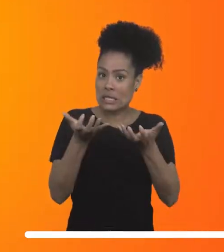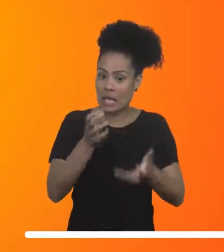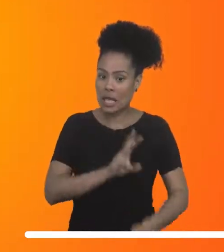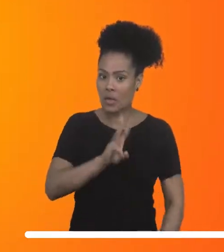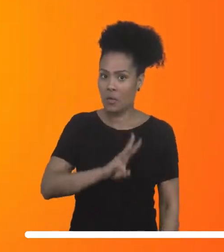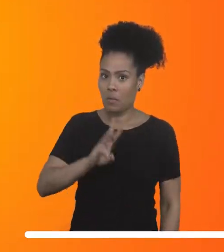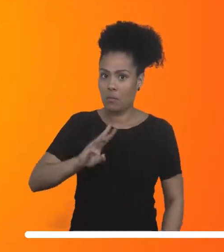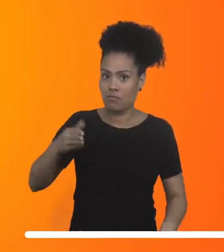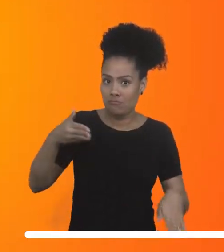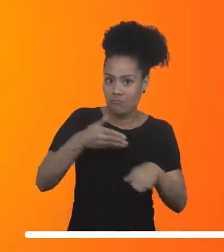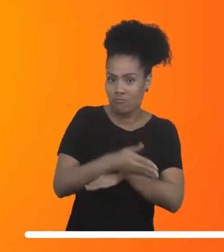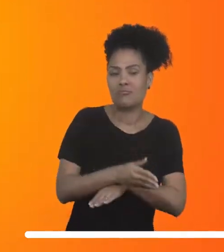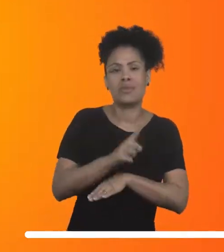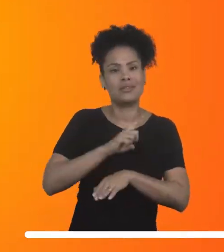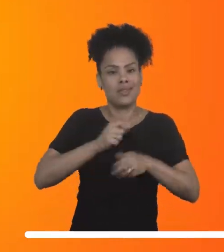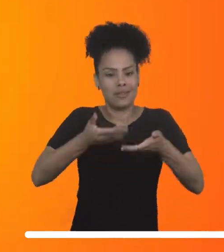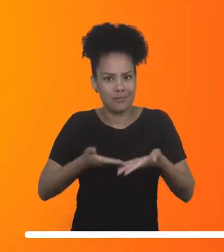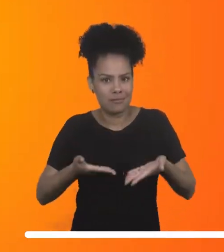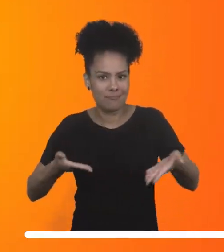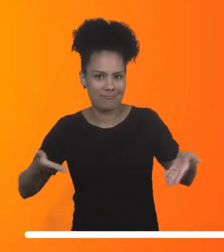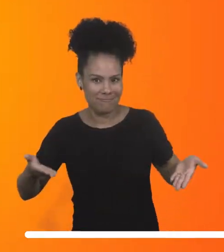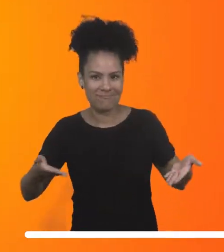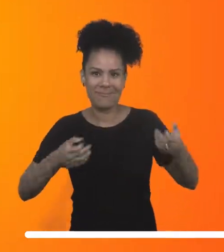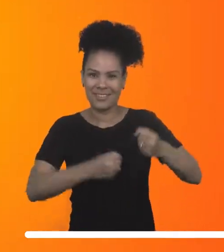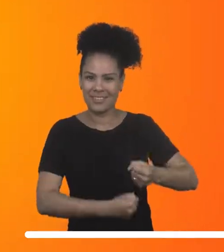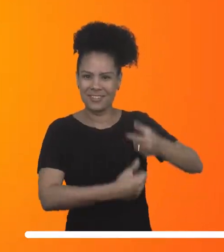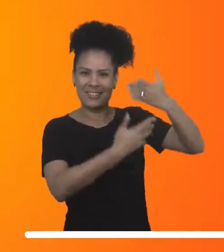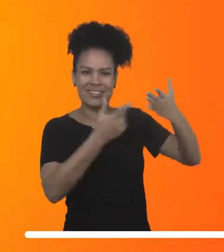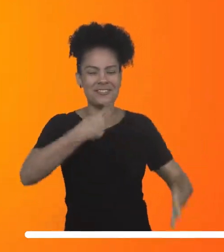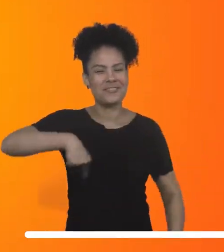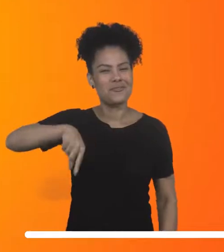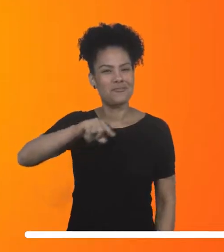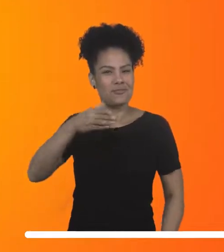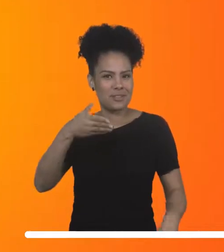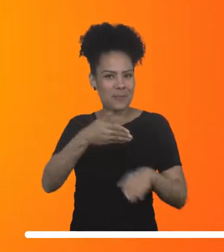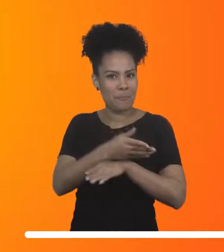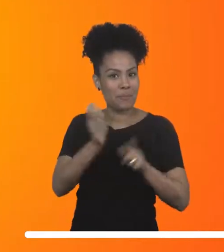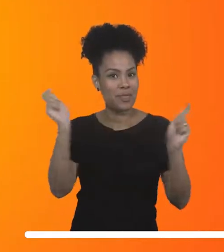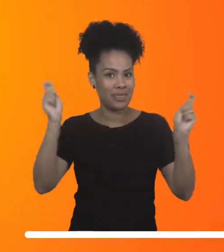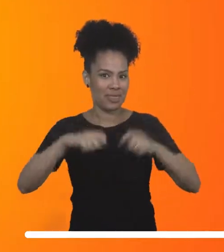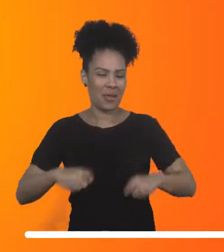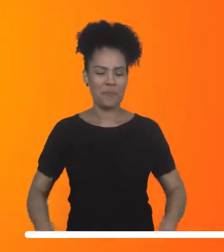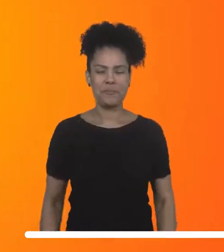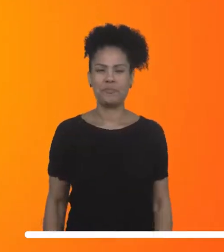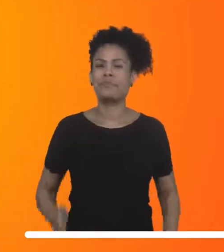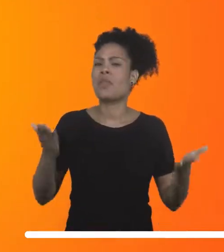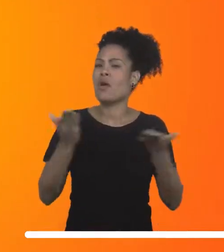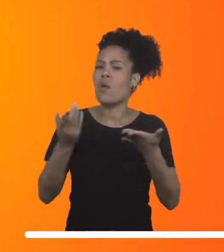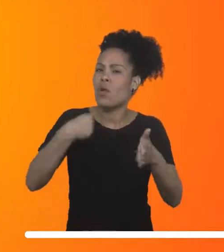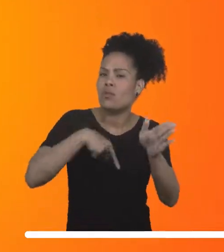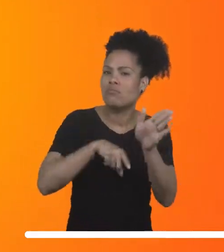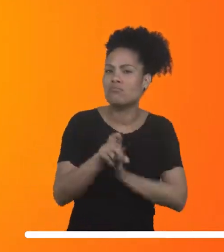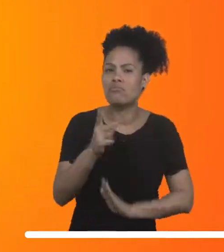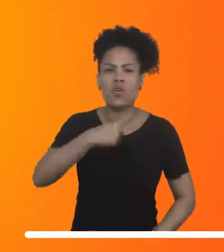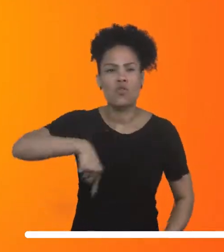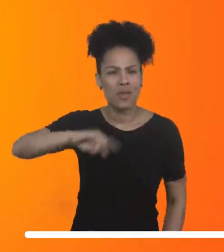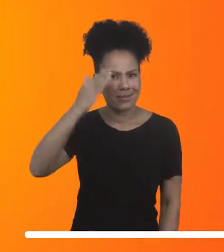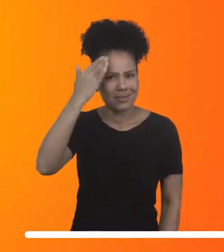na descrição desse vídeo, aqui embaixo, para que você possa entender melhor. Deixa eu te fazer uma pergunta. Você entendeu melhor o que é